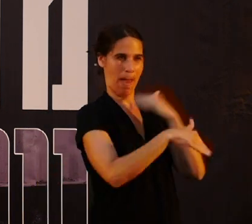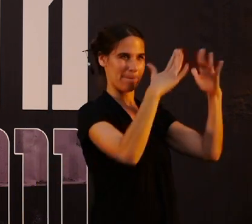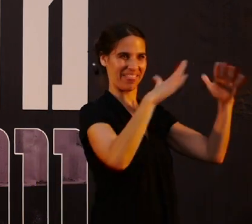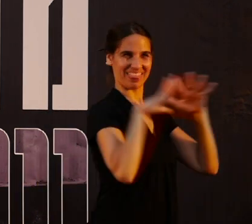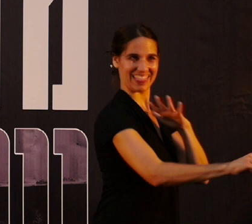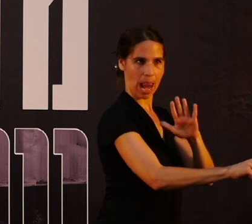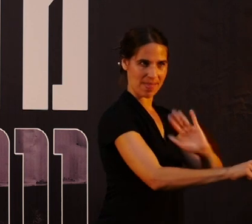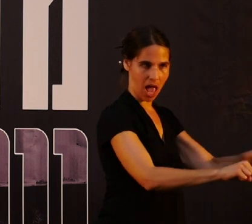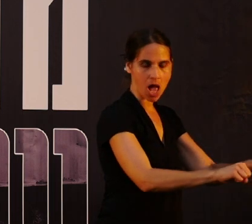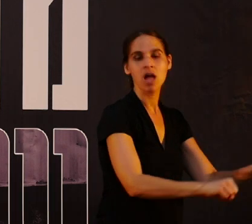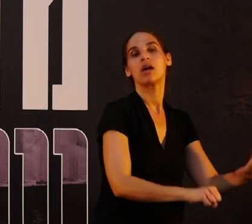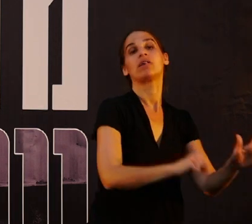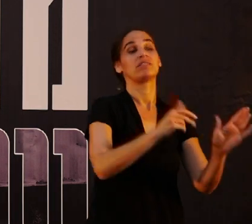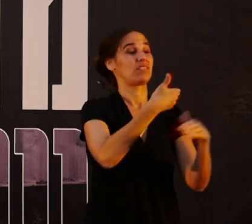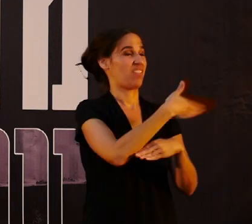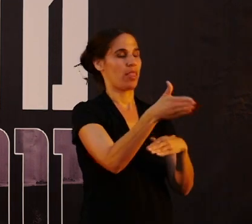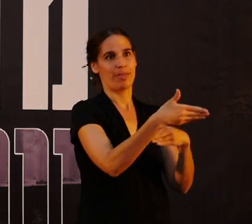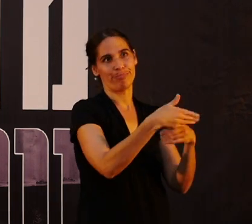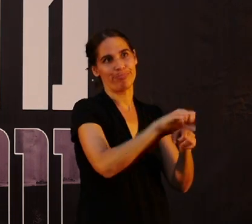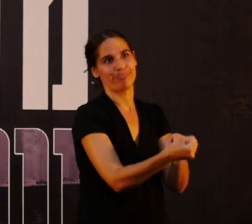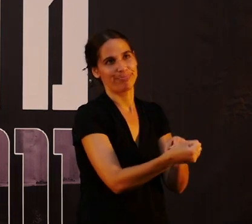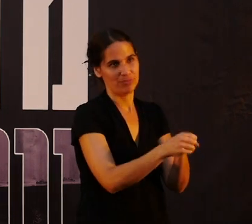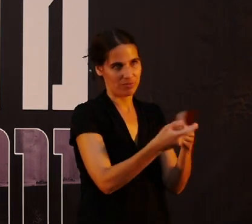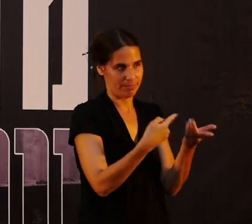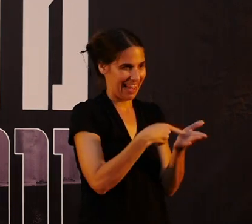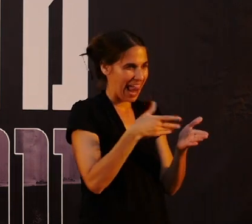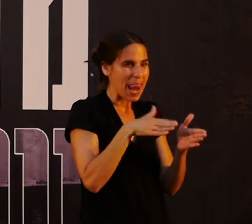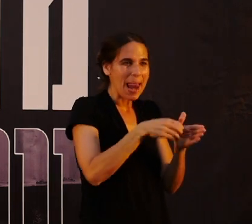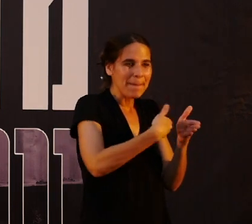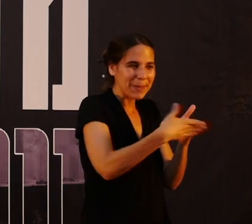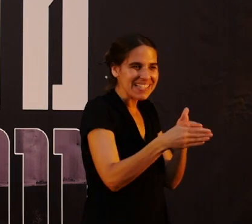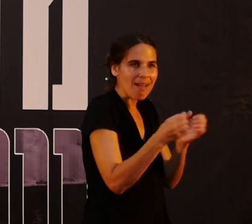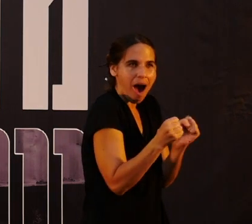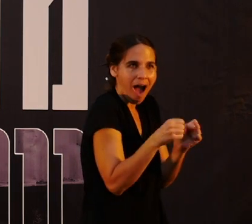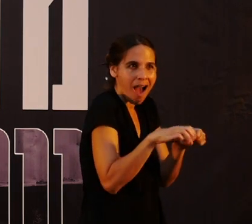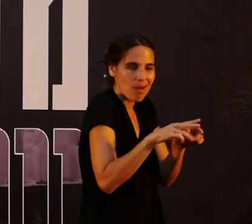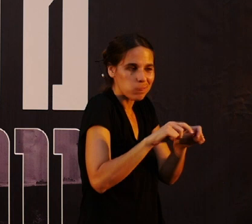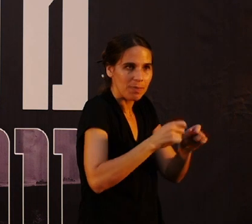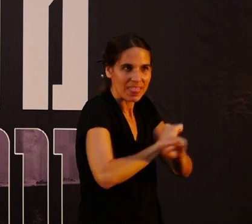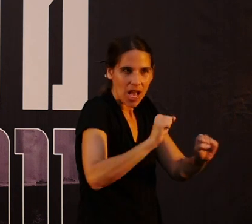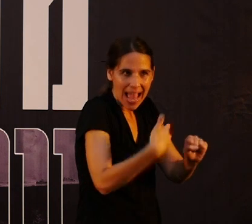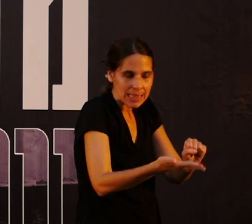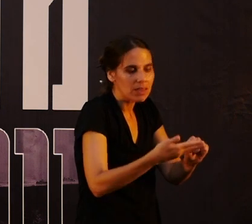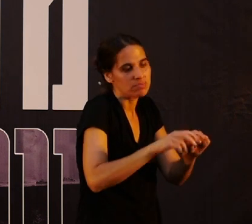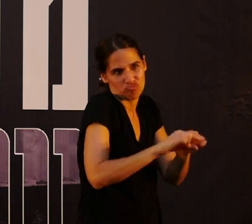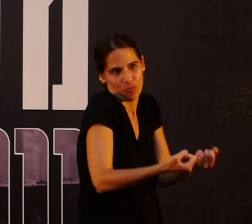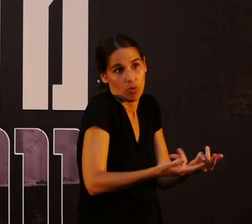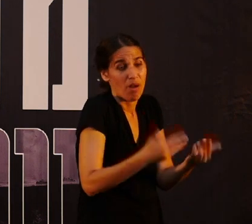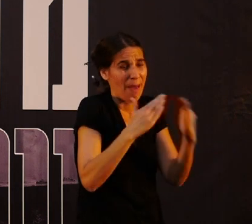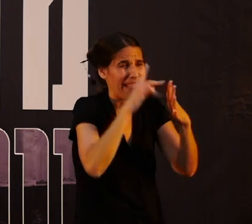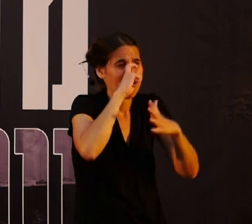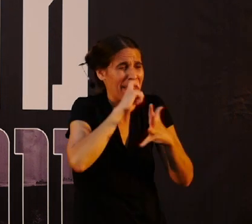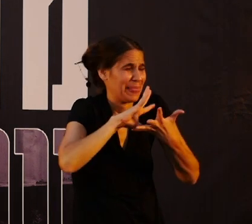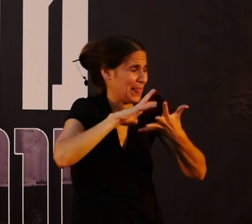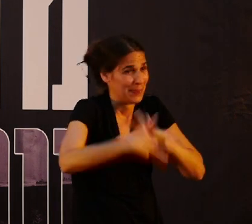הדלת שבורה, כי פריצה קרה שובררת את הדלת. הבית כמובן מתונף. לפני